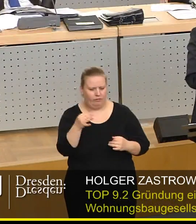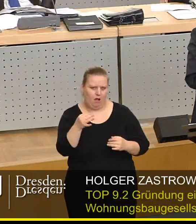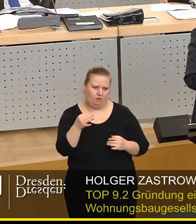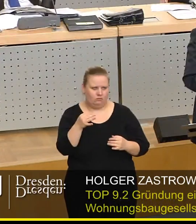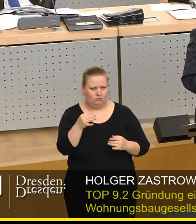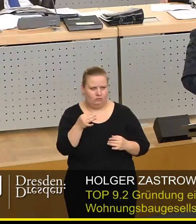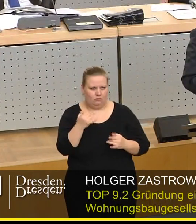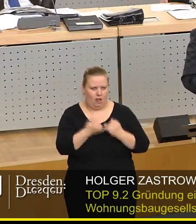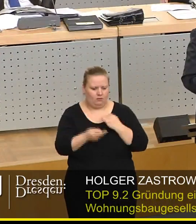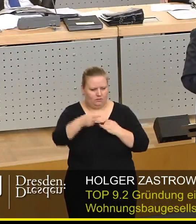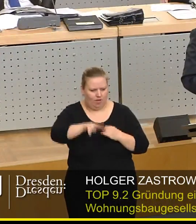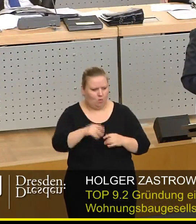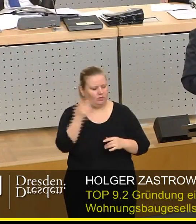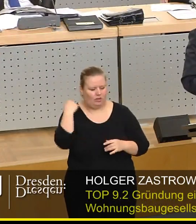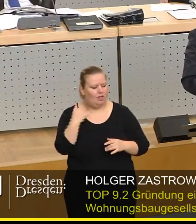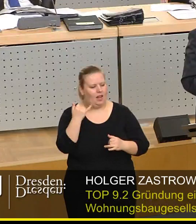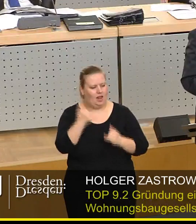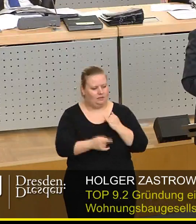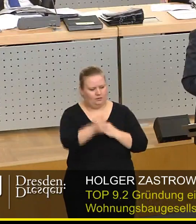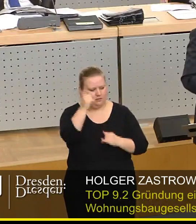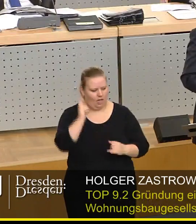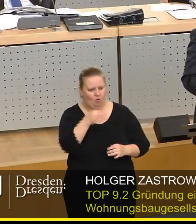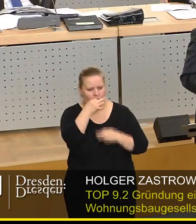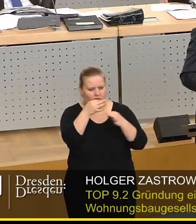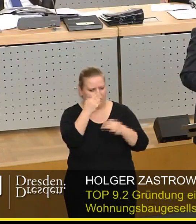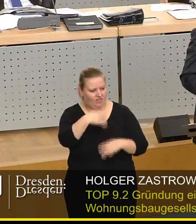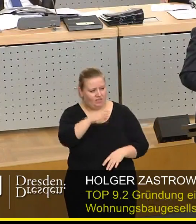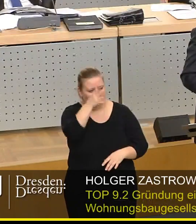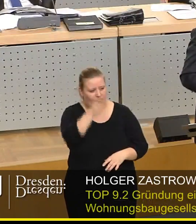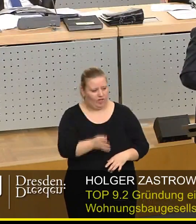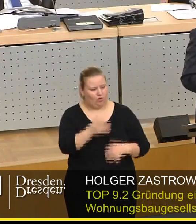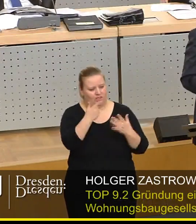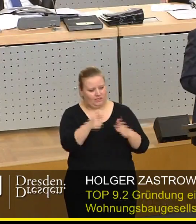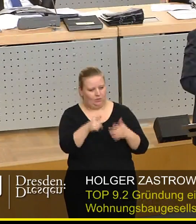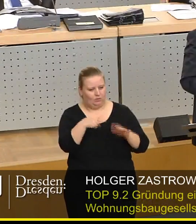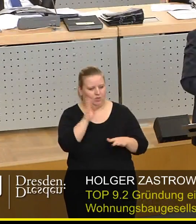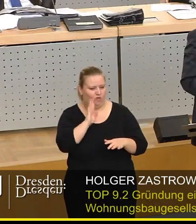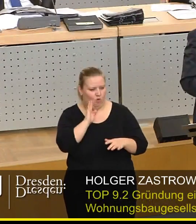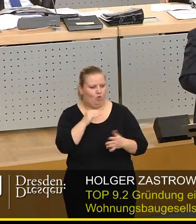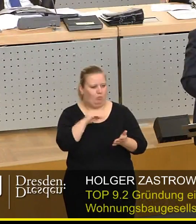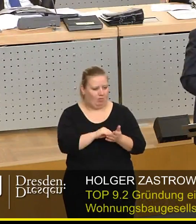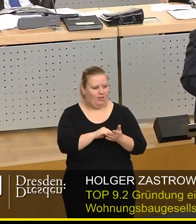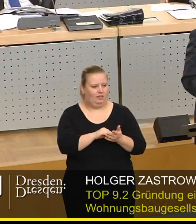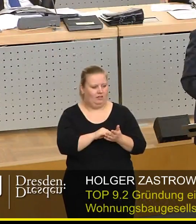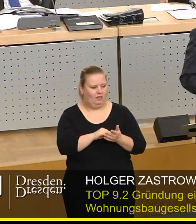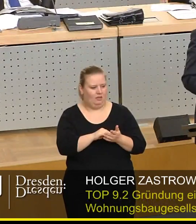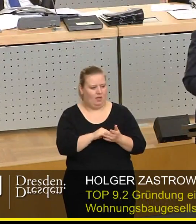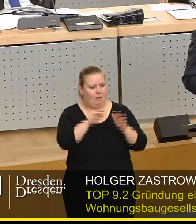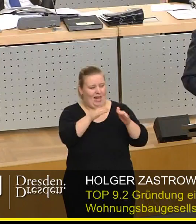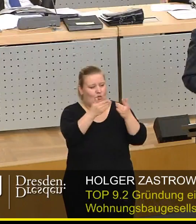den letzten zwei Monaten sondern vom Ende letzten Jahres aber da hatten wir 477 Wohnungen mit Belegungsrechten frei.